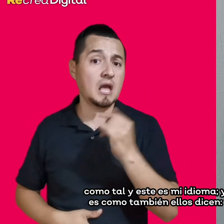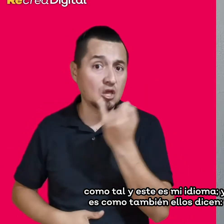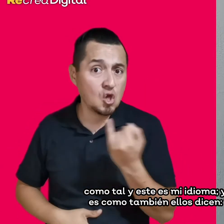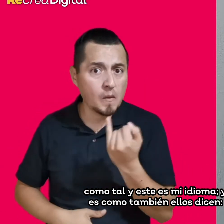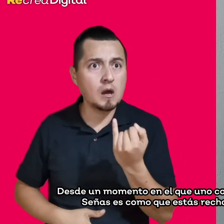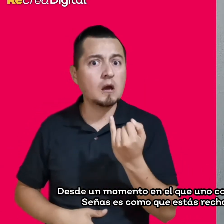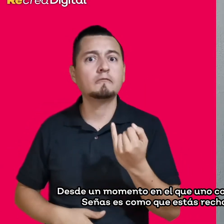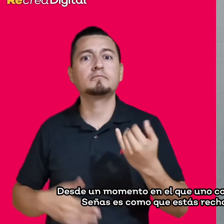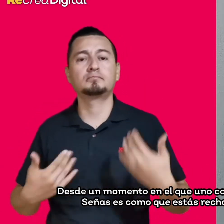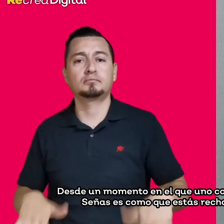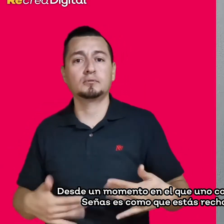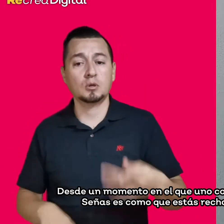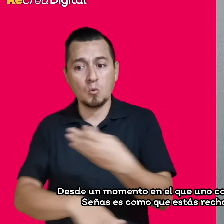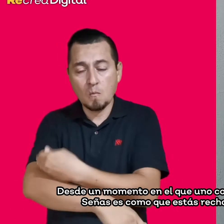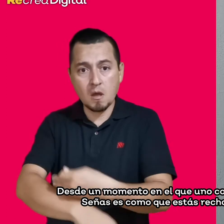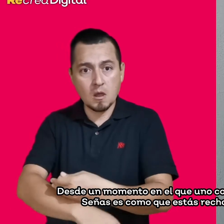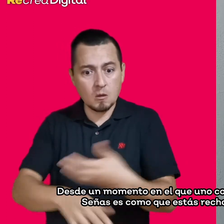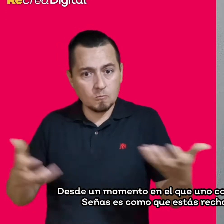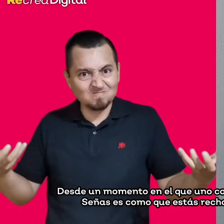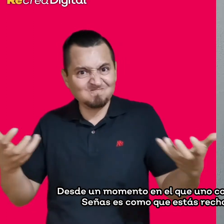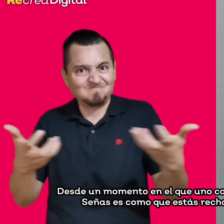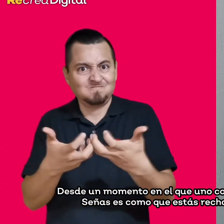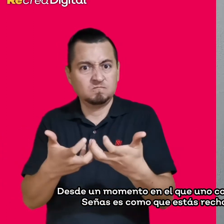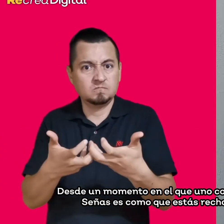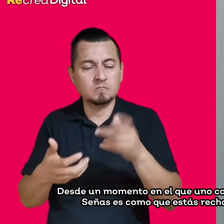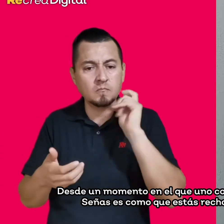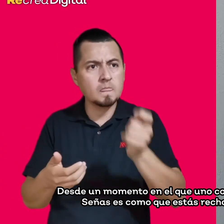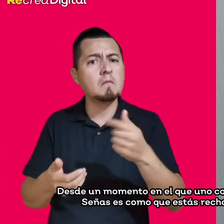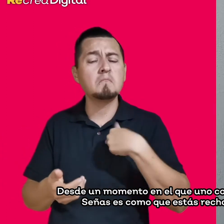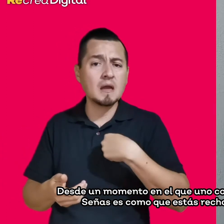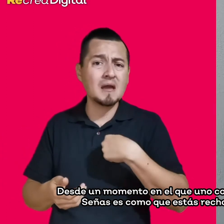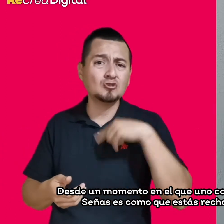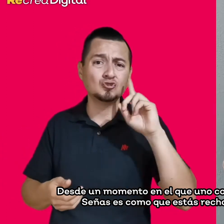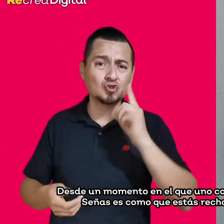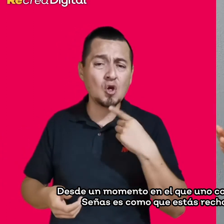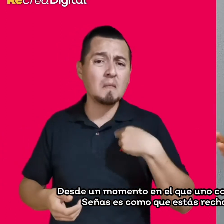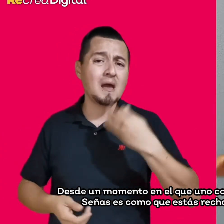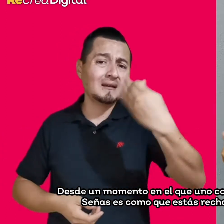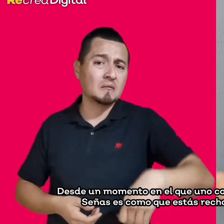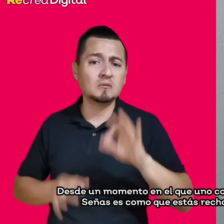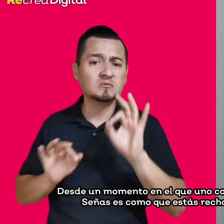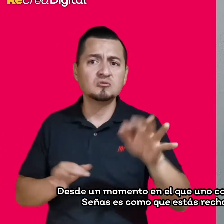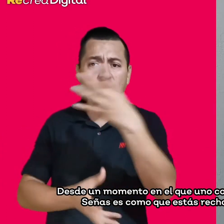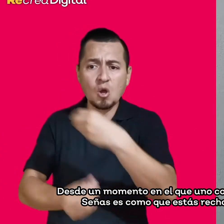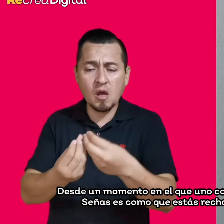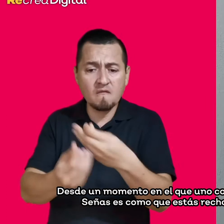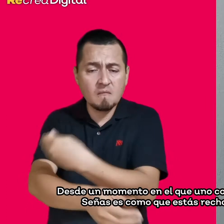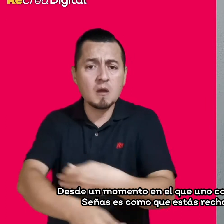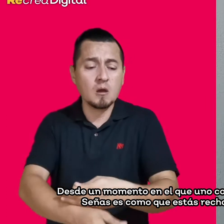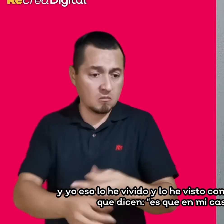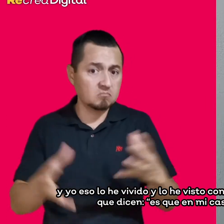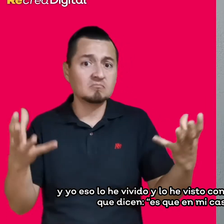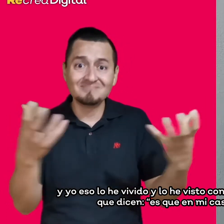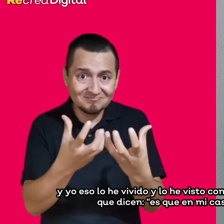soy. Desde un momento en el que uno como papá no quiere la lengua de señas, es como que estás rechazando una parte de tu hijo.